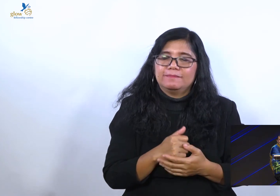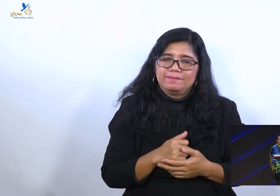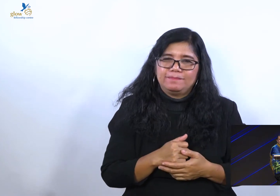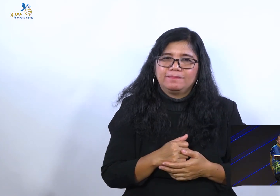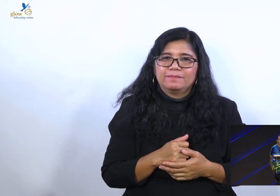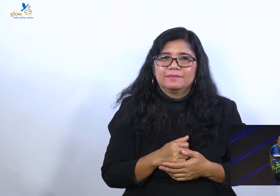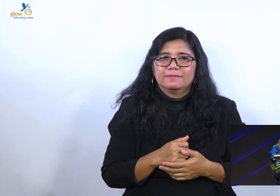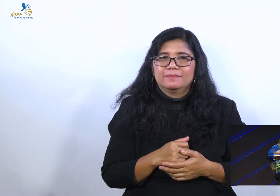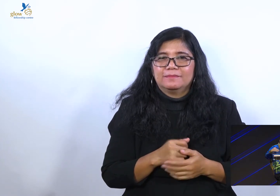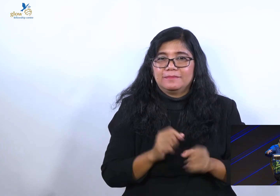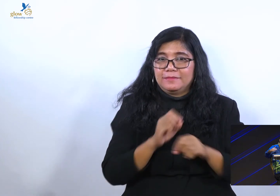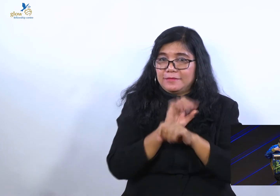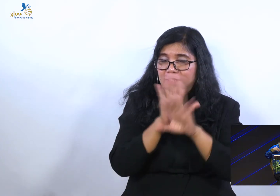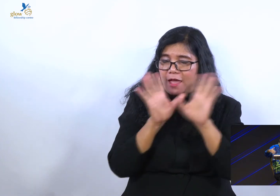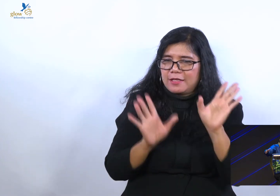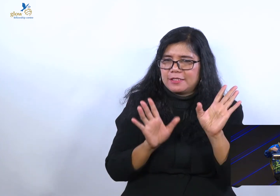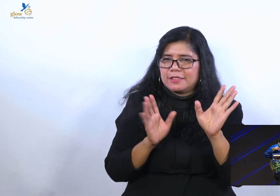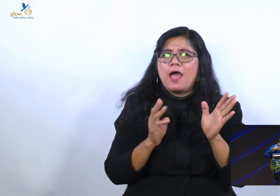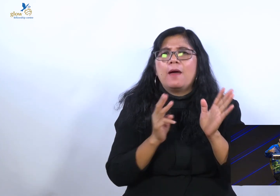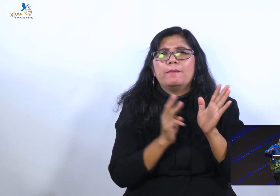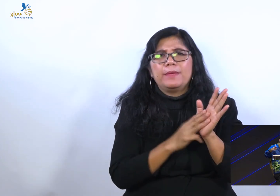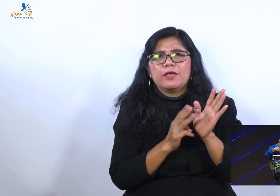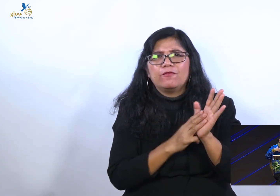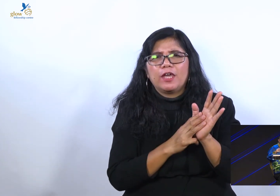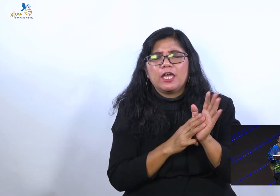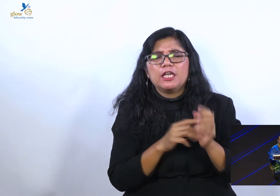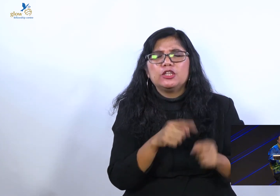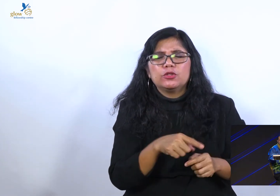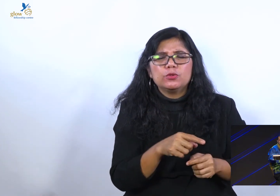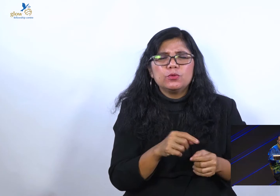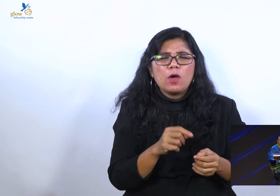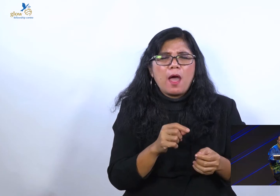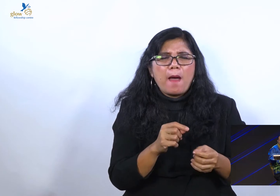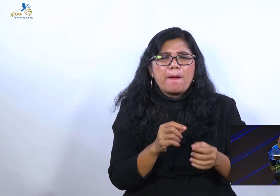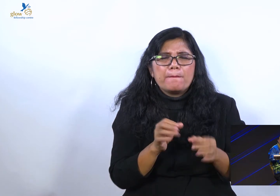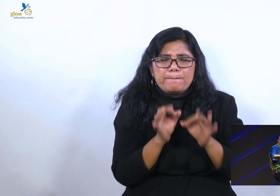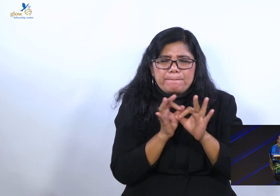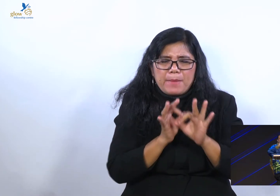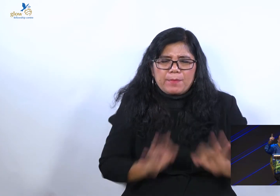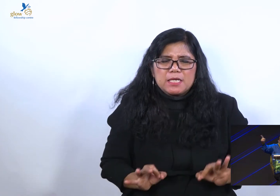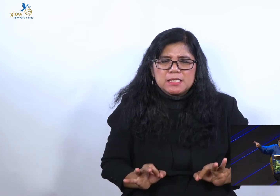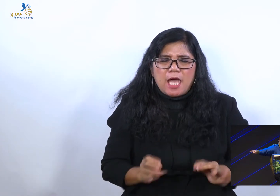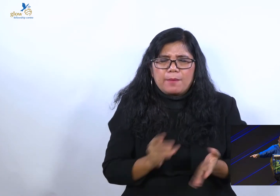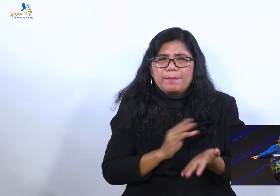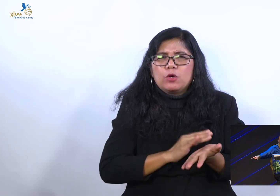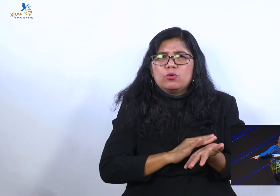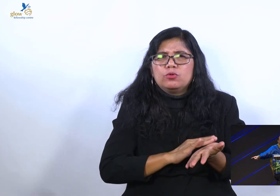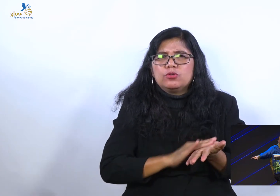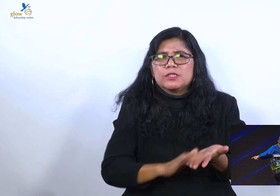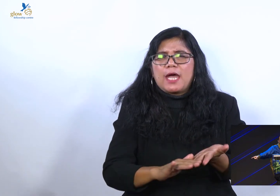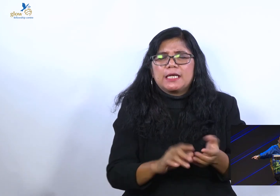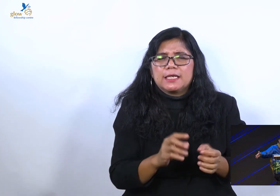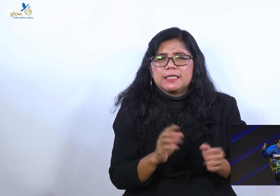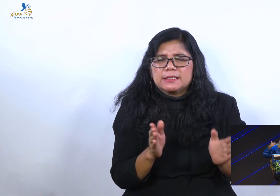Jelas ya. Jadi mikveh hanya pentahiran kecil. Tapi kemudian,